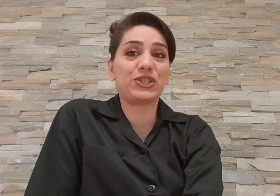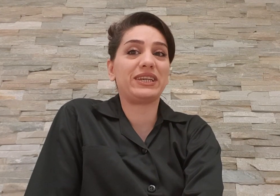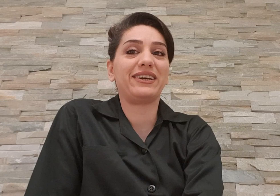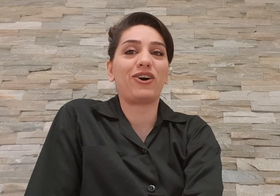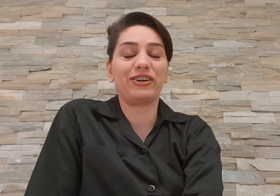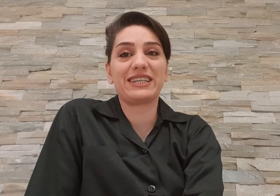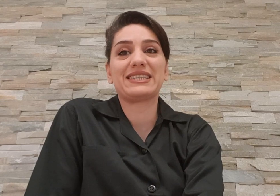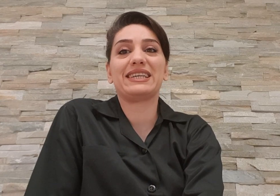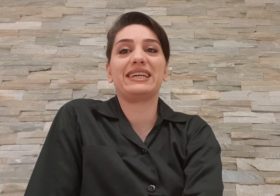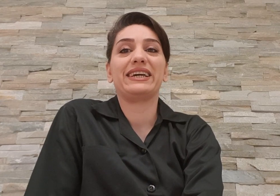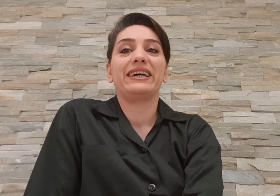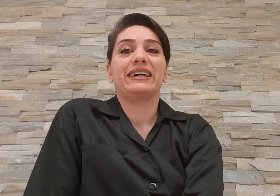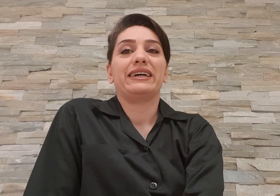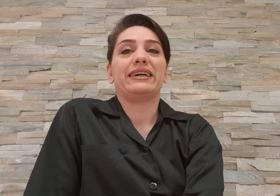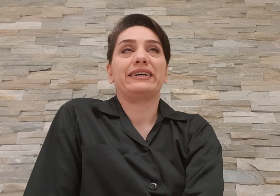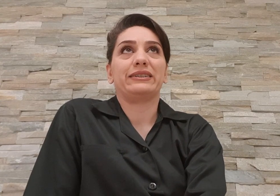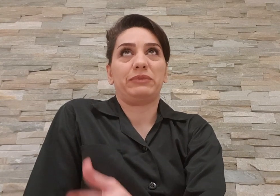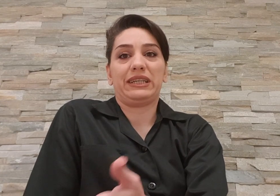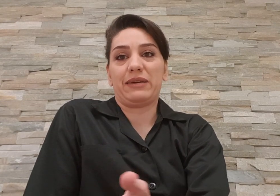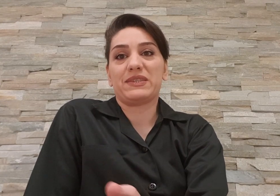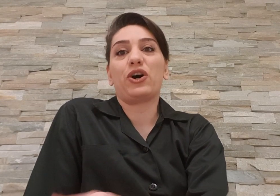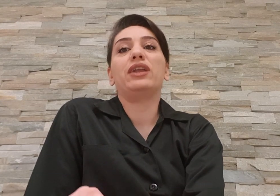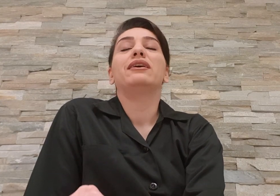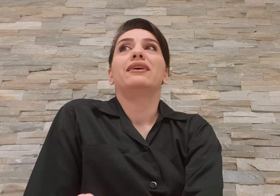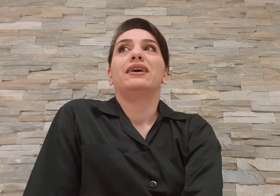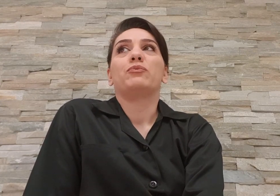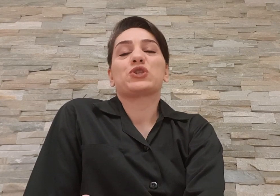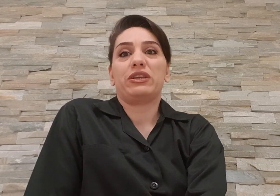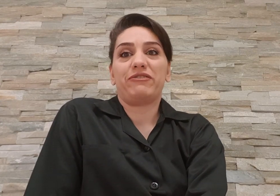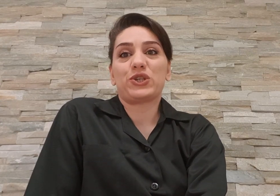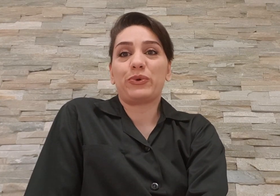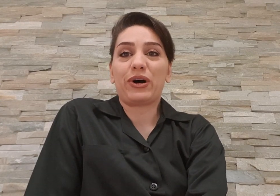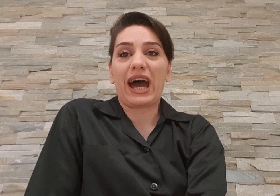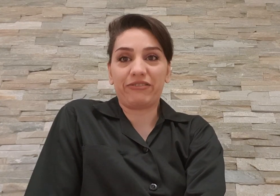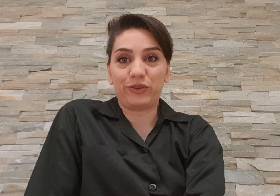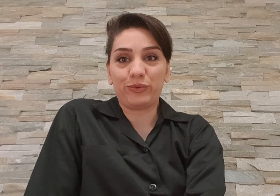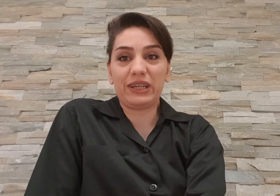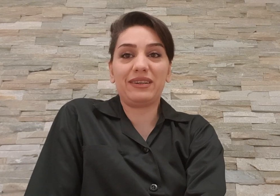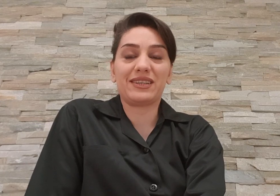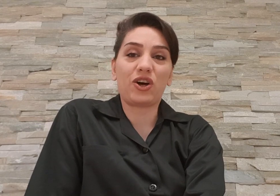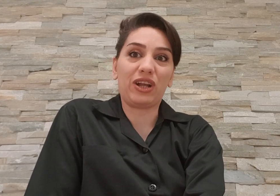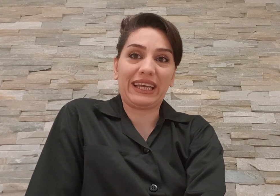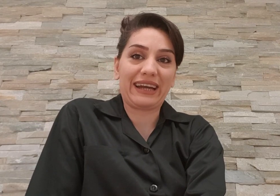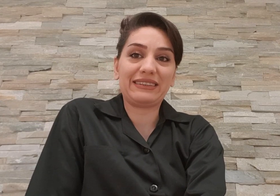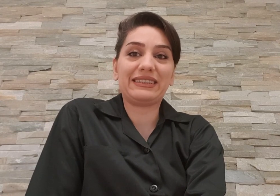آگست یعنی امسال مصادف میشه با هفتومین سالگرد